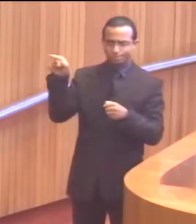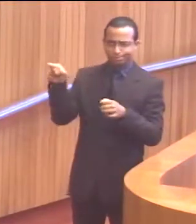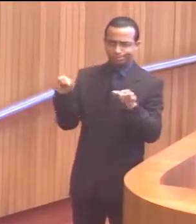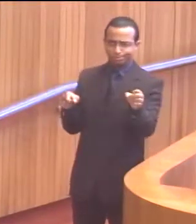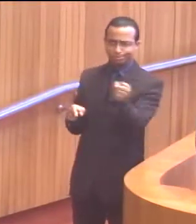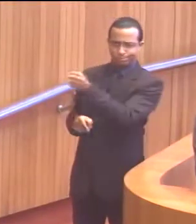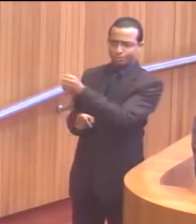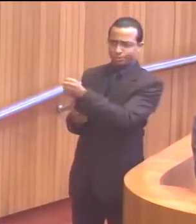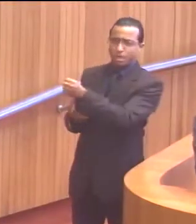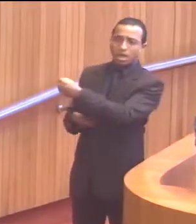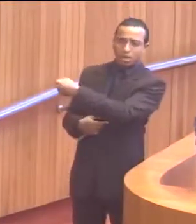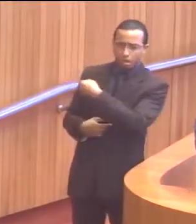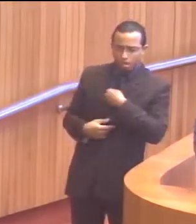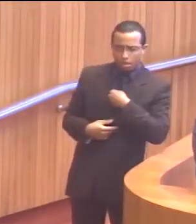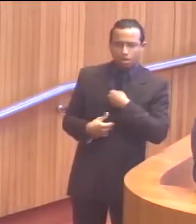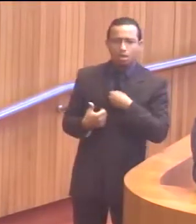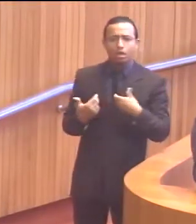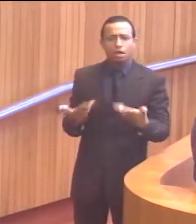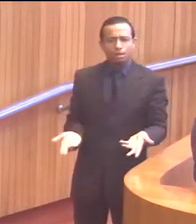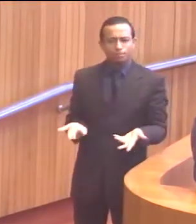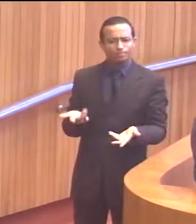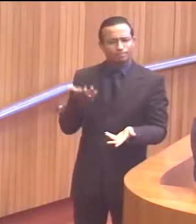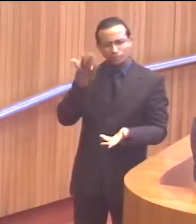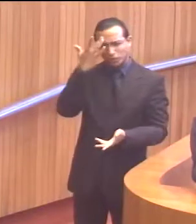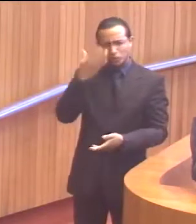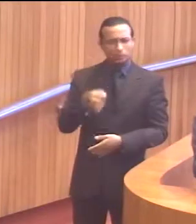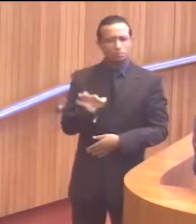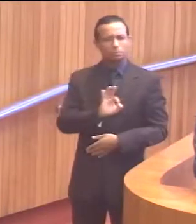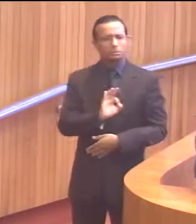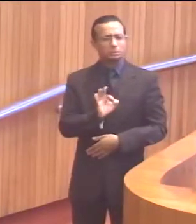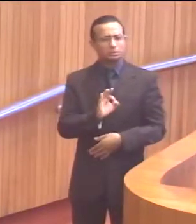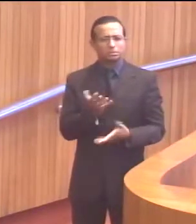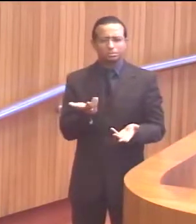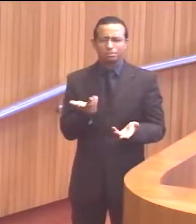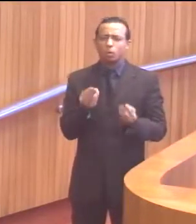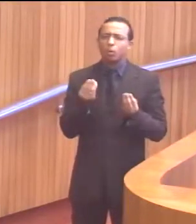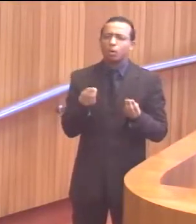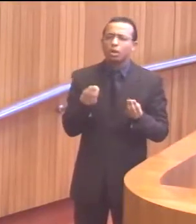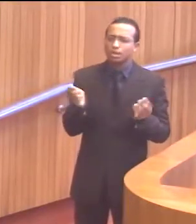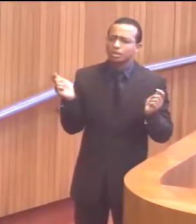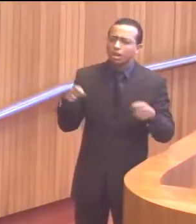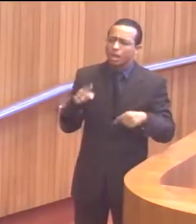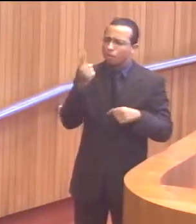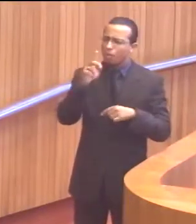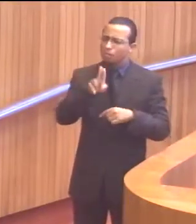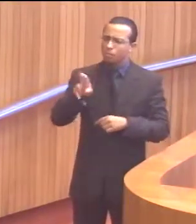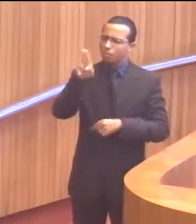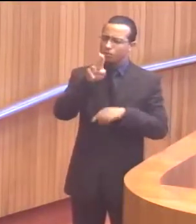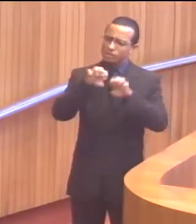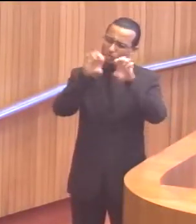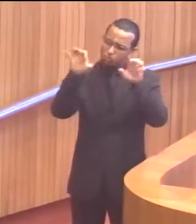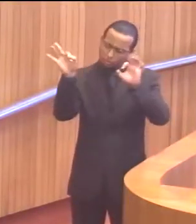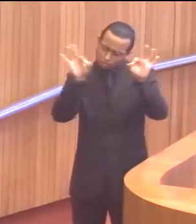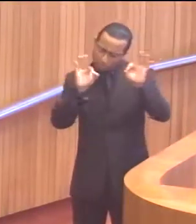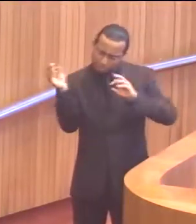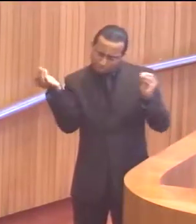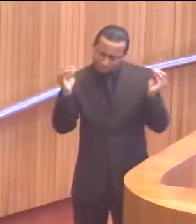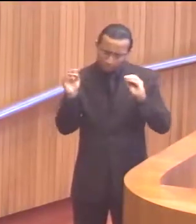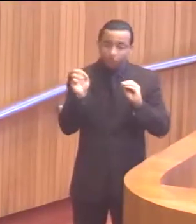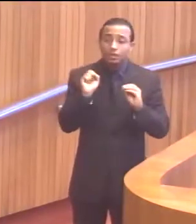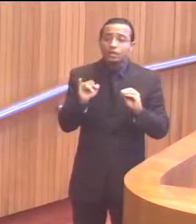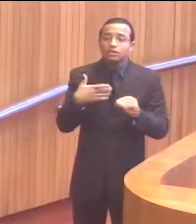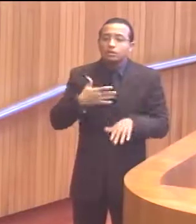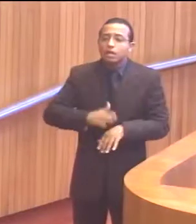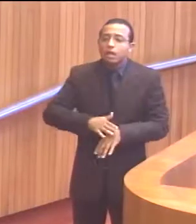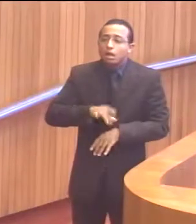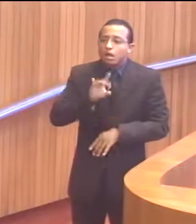Então, eu não consigo entender como é que uma universidade pode se estruturar adequadamente se ela não tem